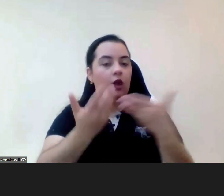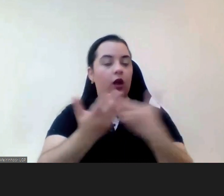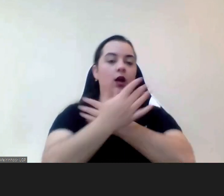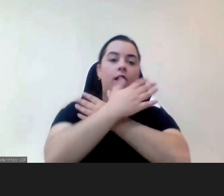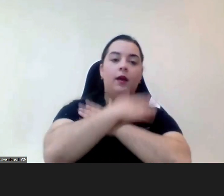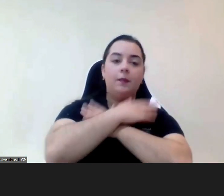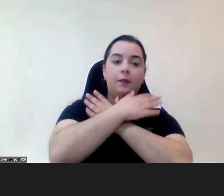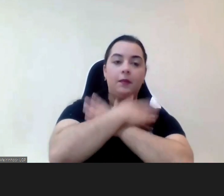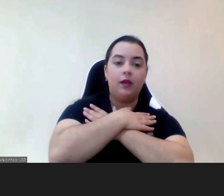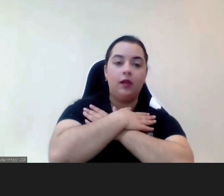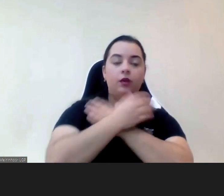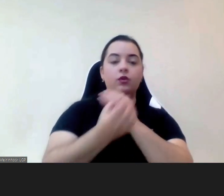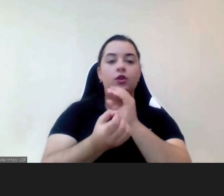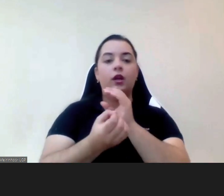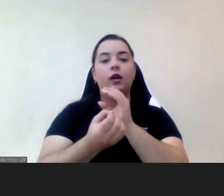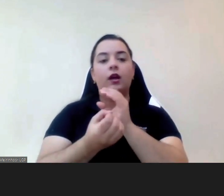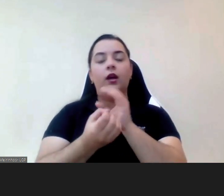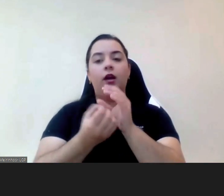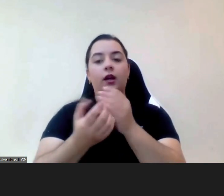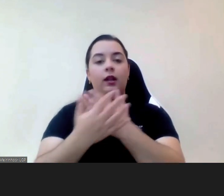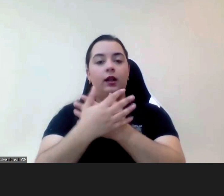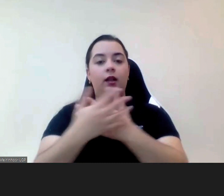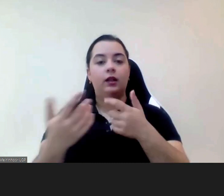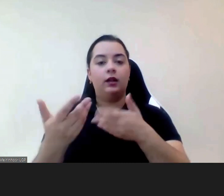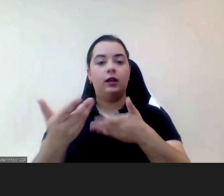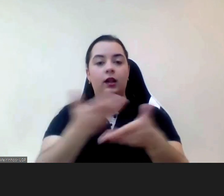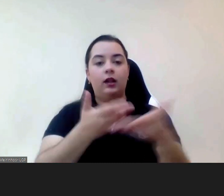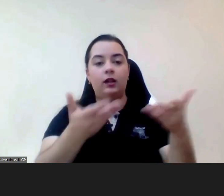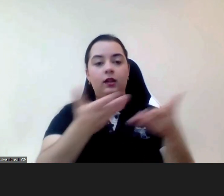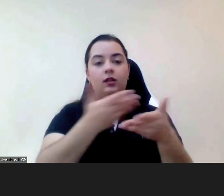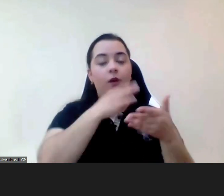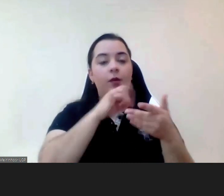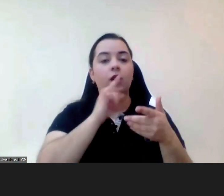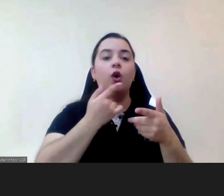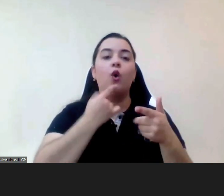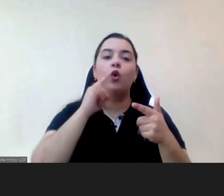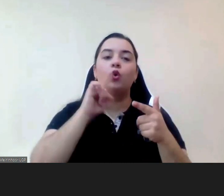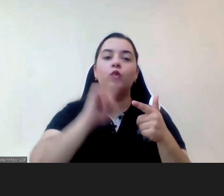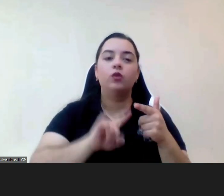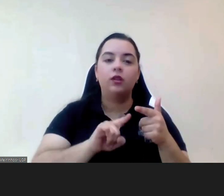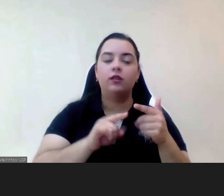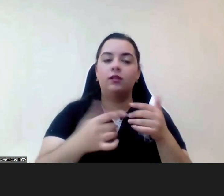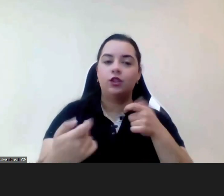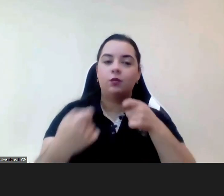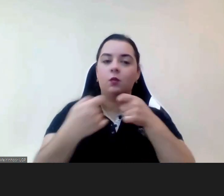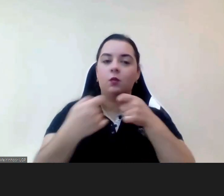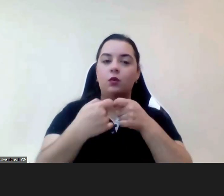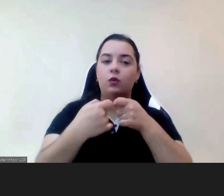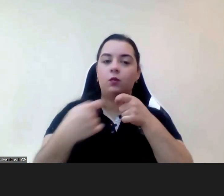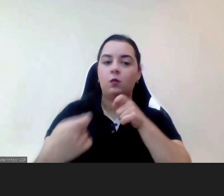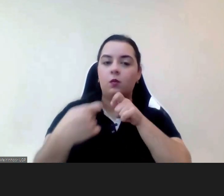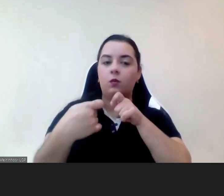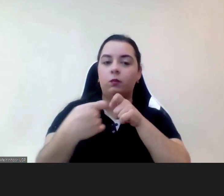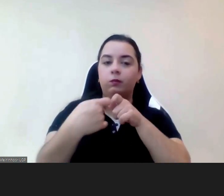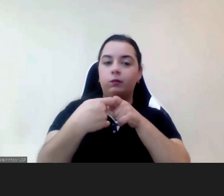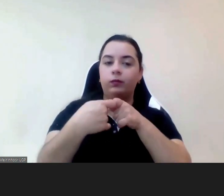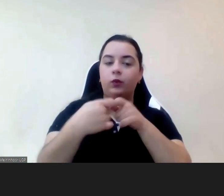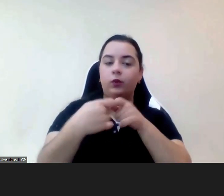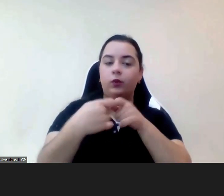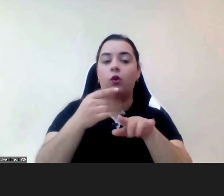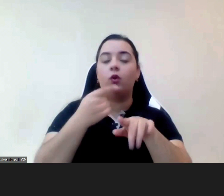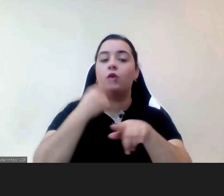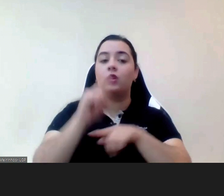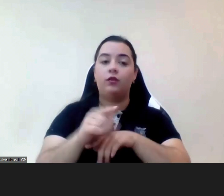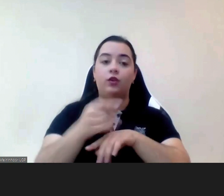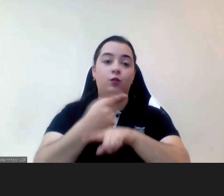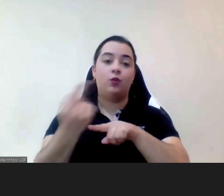relações familiares muitas vezes desgastadas por motivos da própria doença outras vezes constroem família e